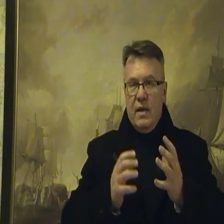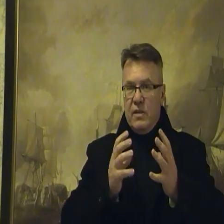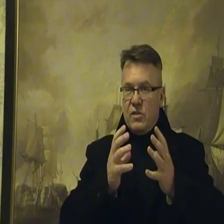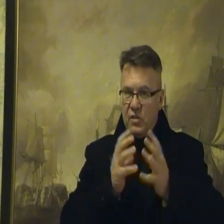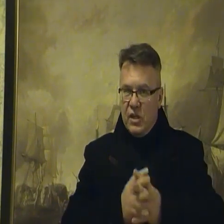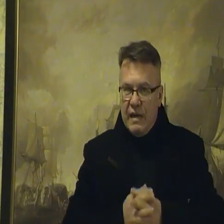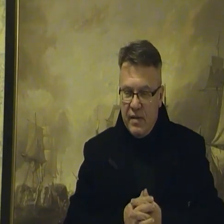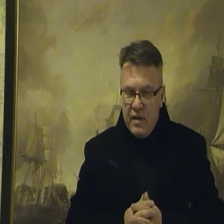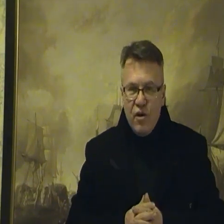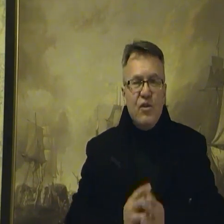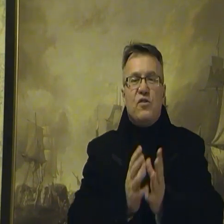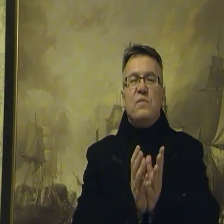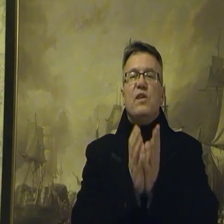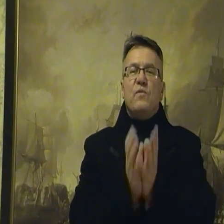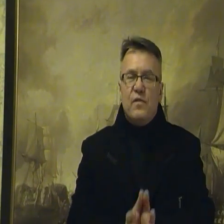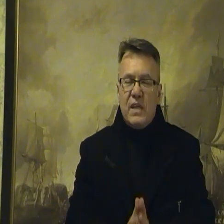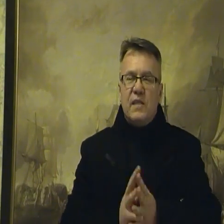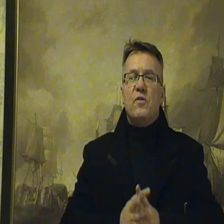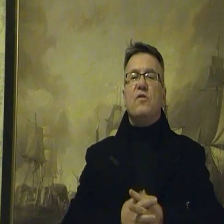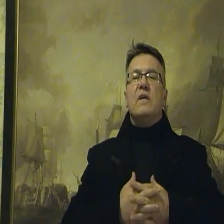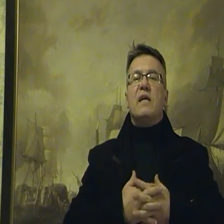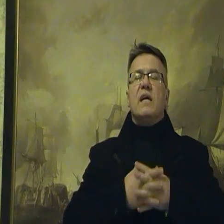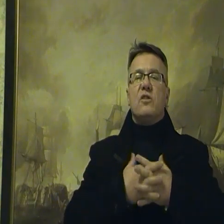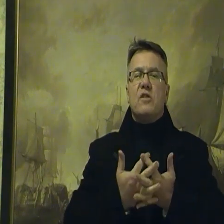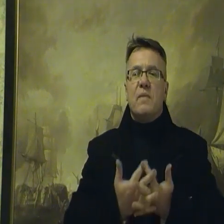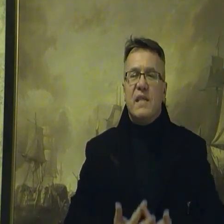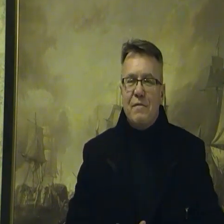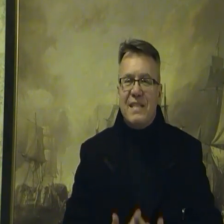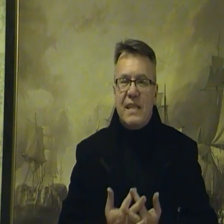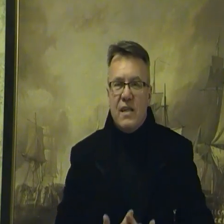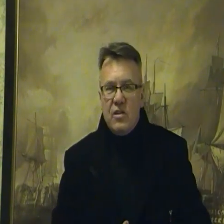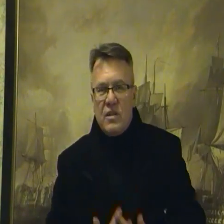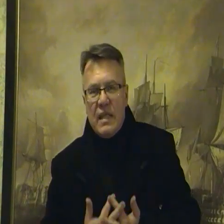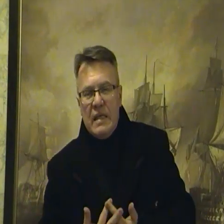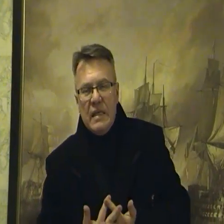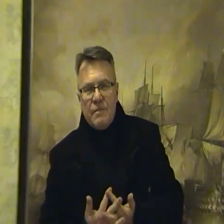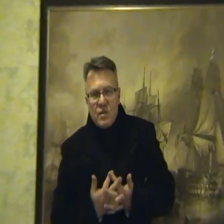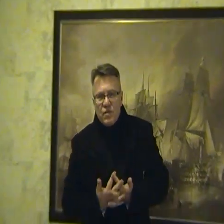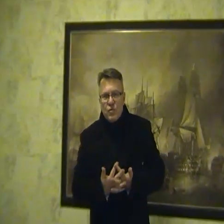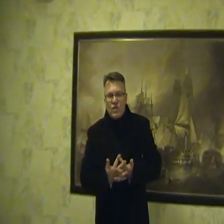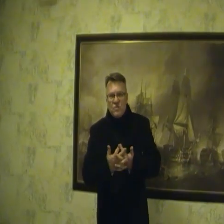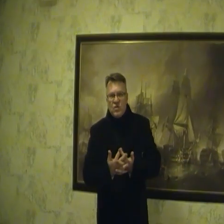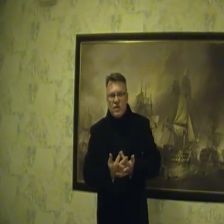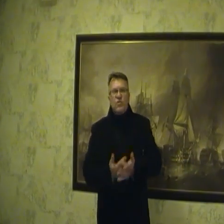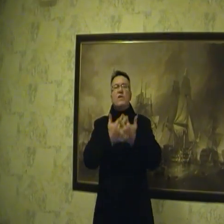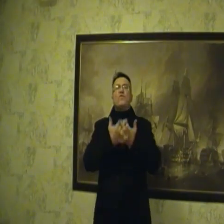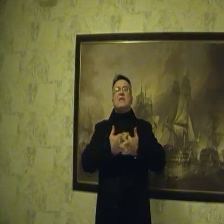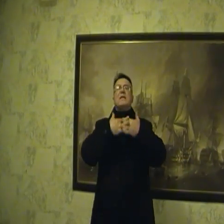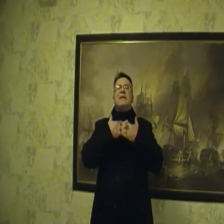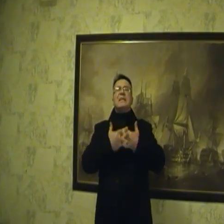Co ciekawe, oni o tym nie mówią, tak samo o gigantycznych materiałach strategicznych dla przemysłu kosmicznego. Ten w ogóle temat